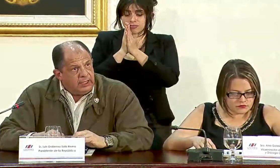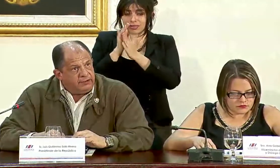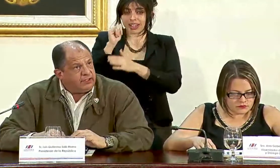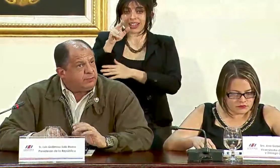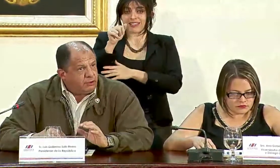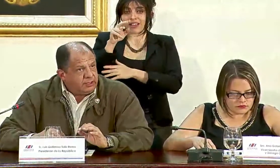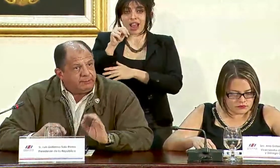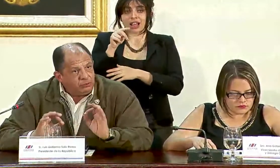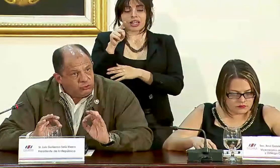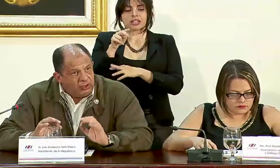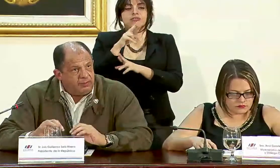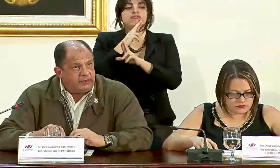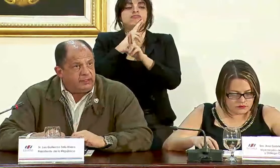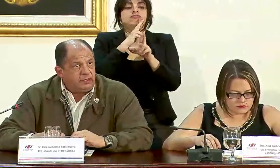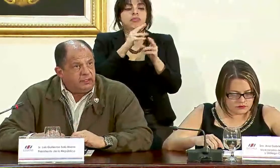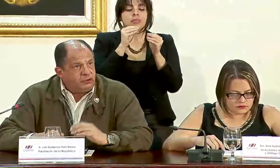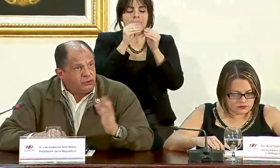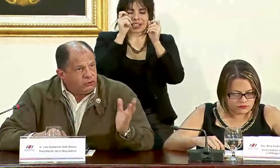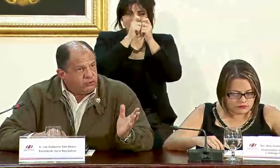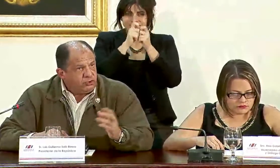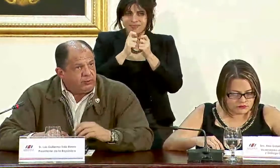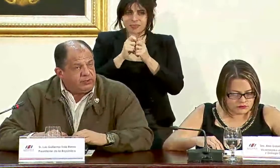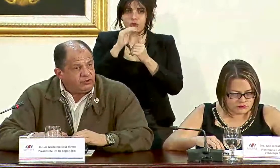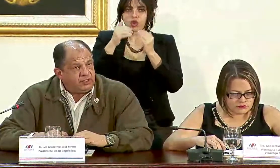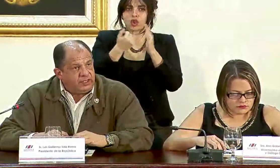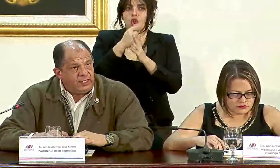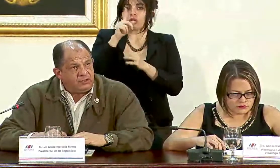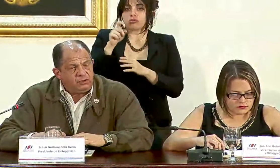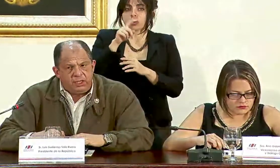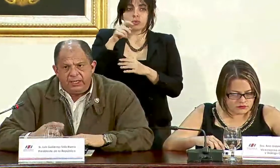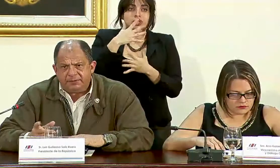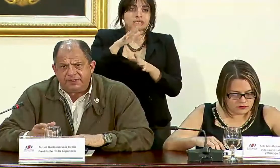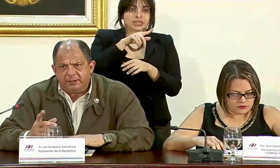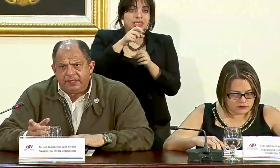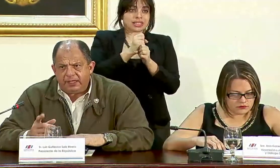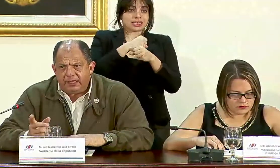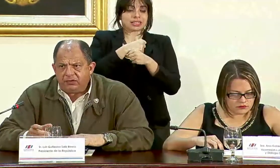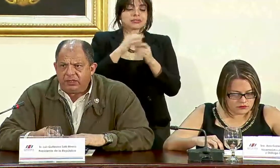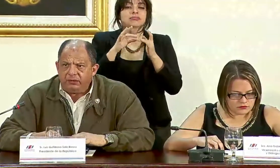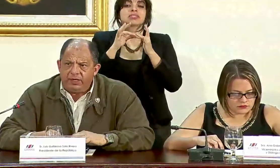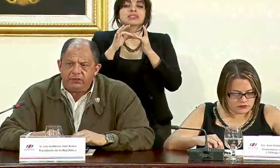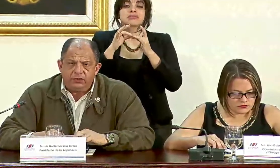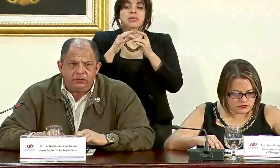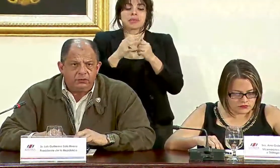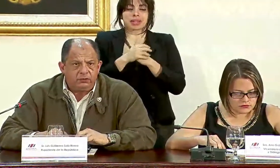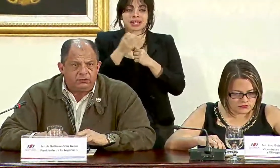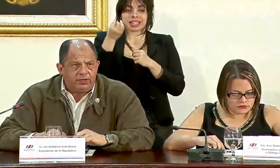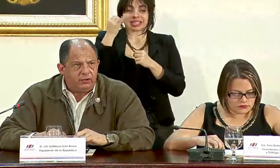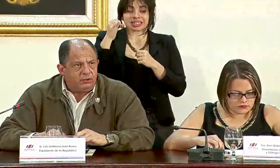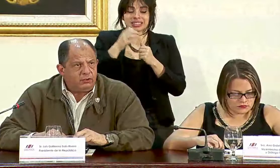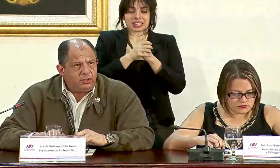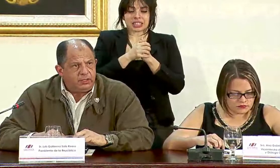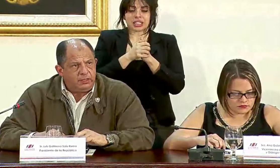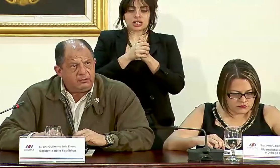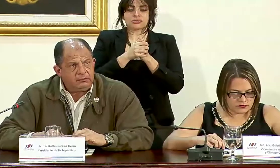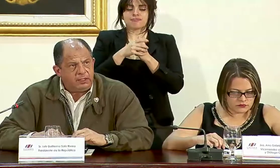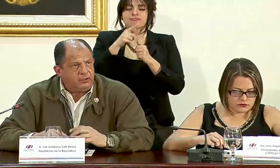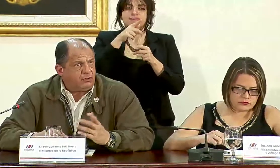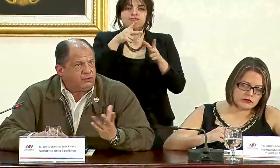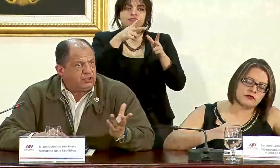que responda puntualmente todos los cuestionamientos que se han hecho especialmente aquellos derivados de un correo